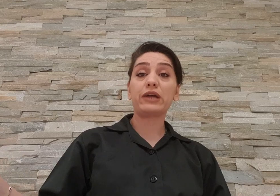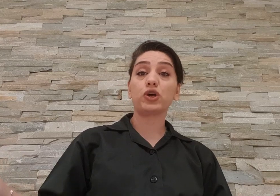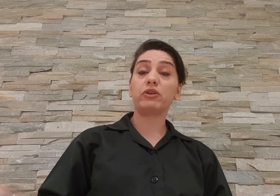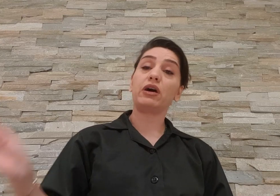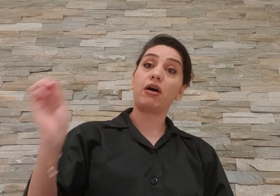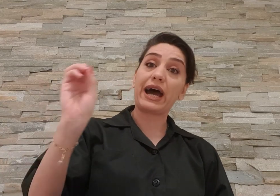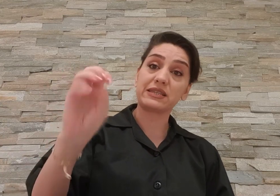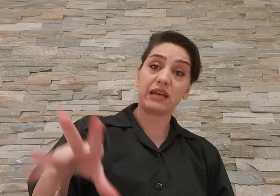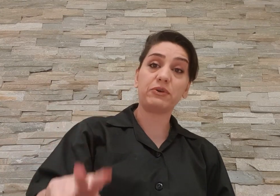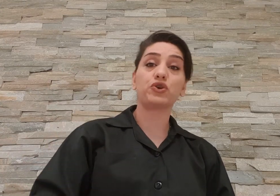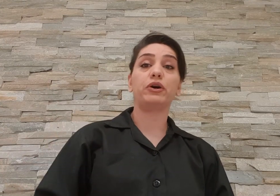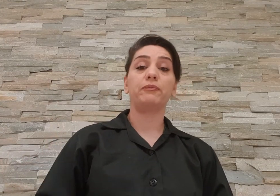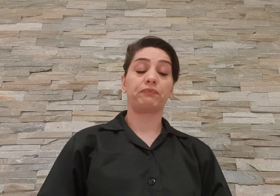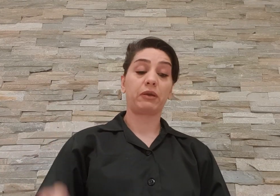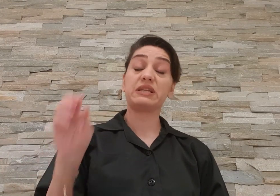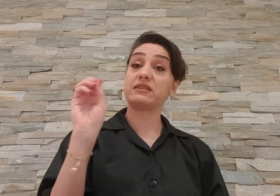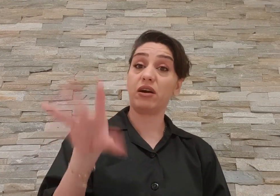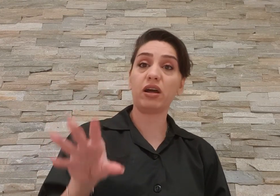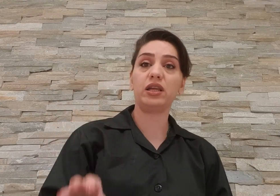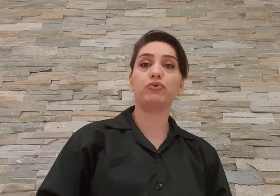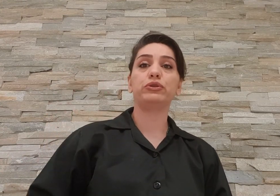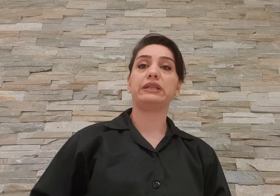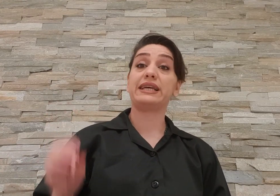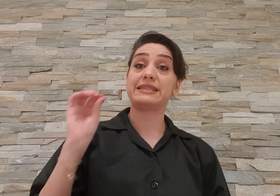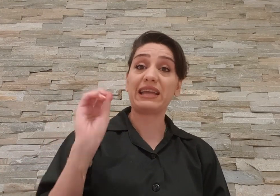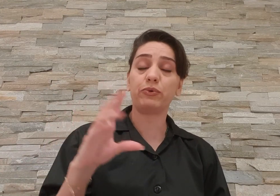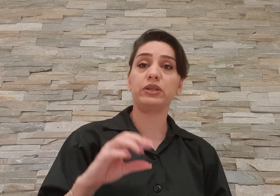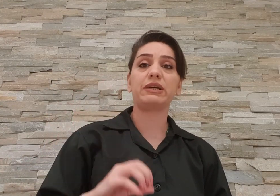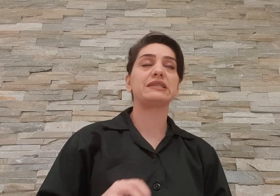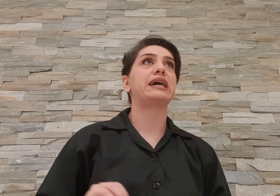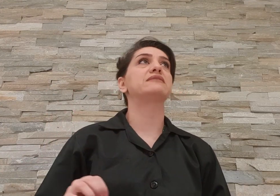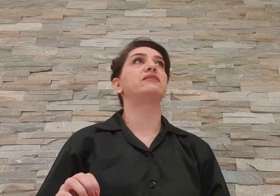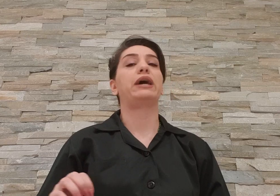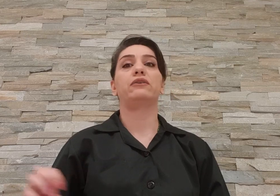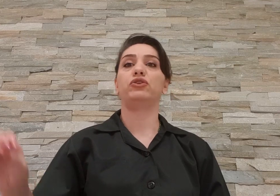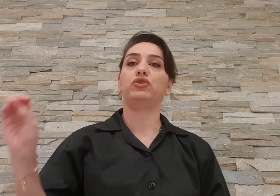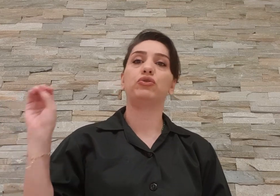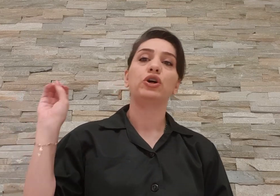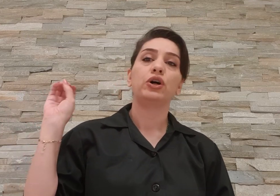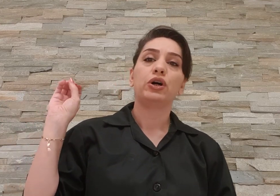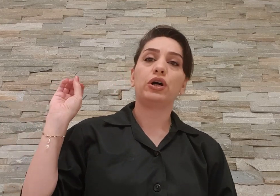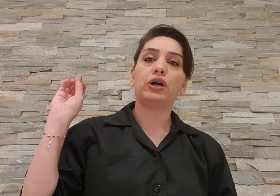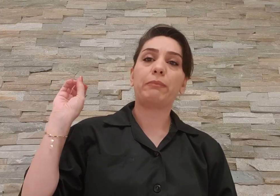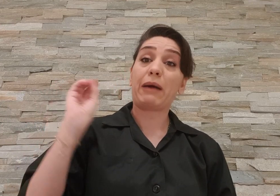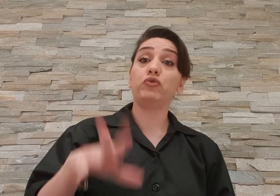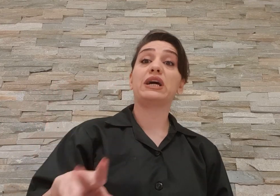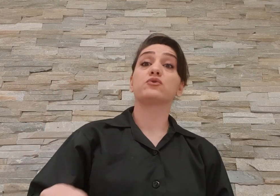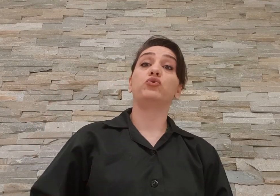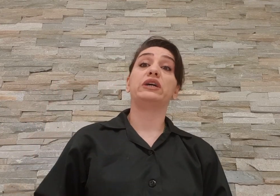انجام داده آقا احسند به شما بسیار عالی بود لذت بردیم از این تصفیر برداری و ممنون از گروه